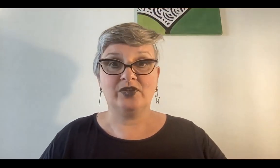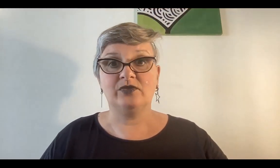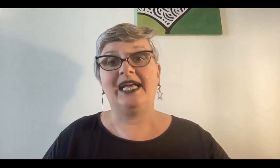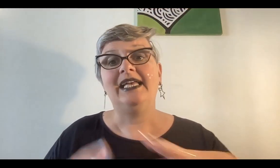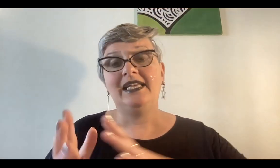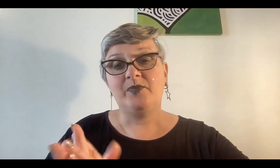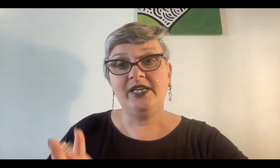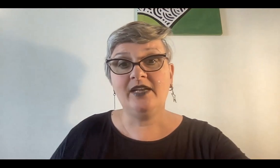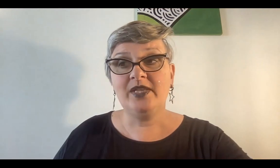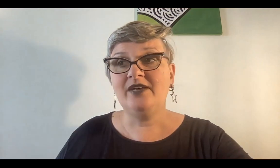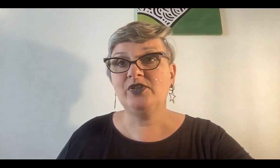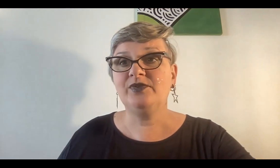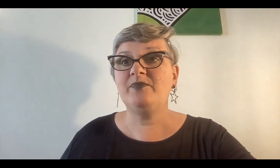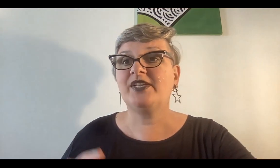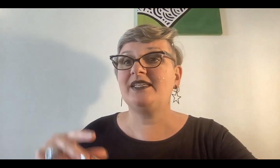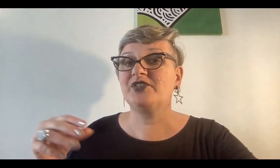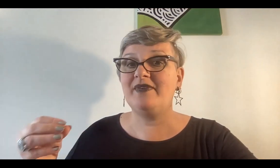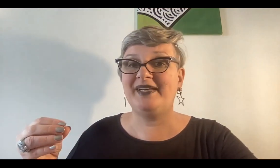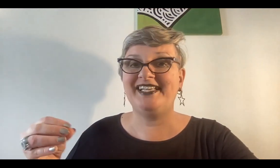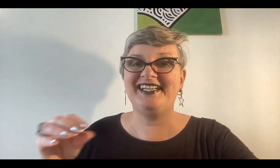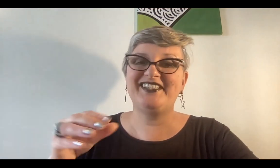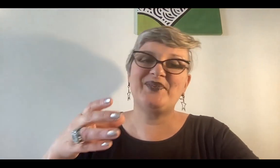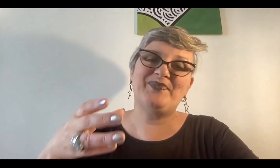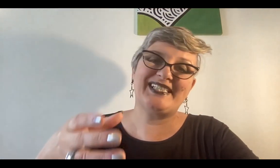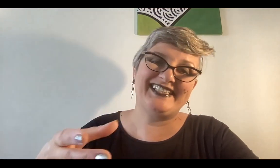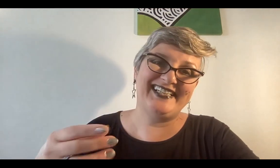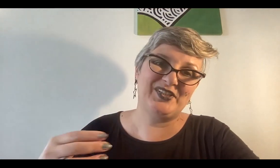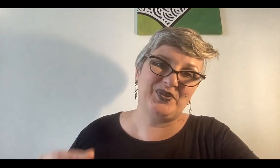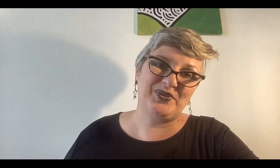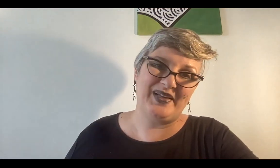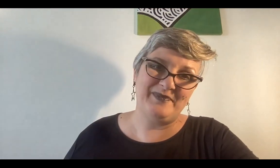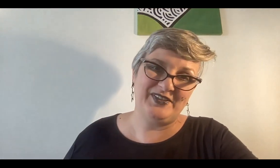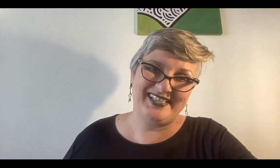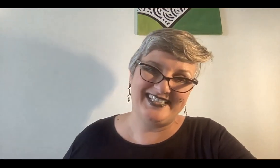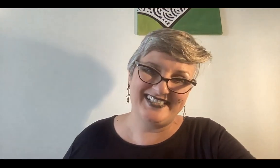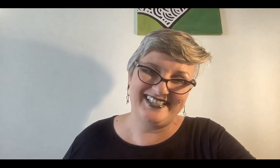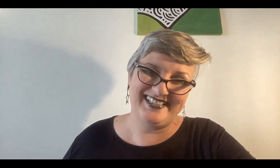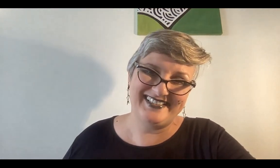fortuna? Le ponen la rueda de la fortuna porque si vos sabes manejar eso vas a tener todo tu alimento que necesitas.